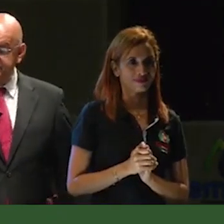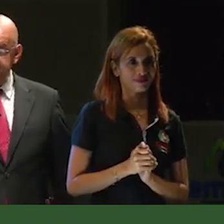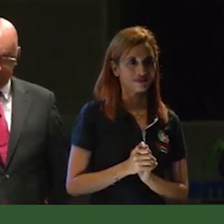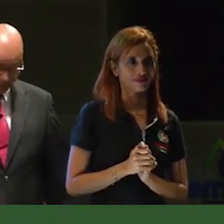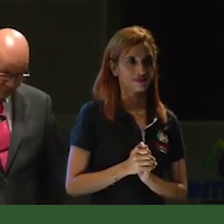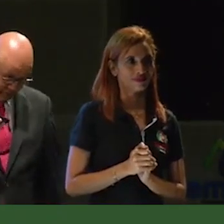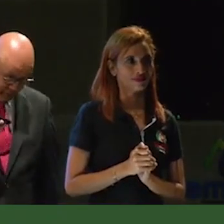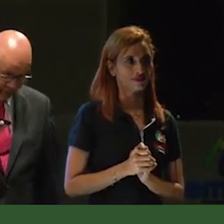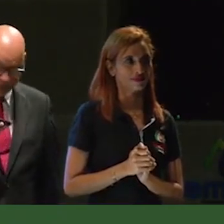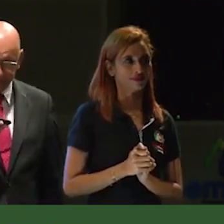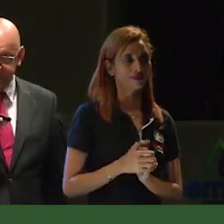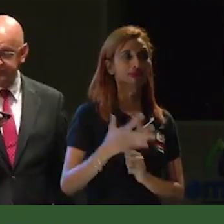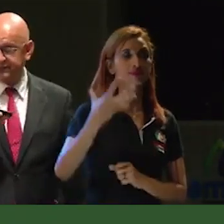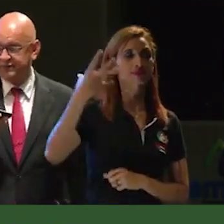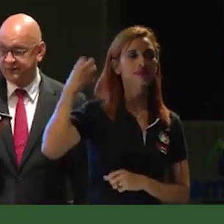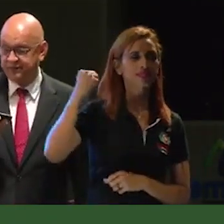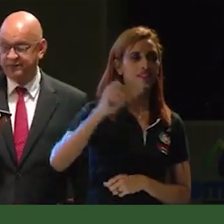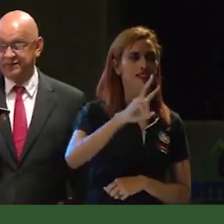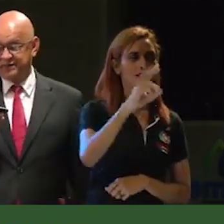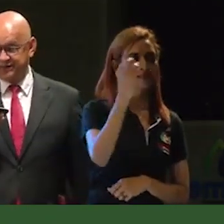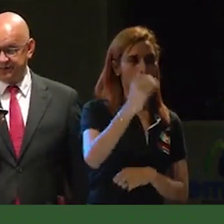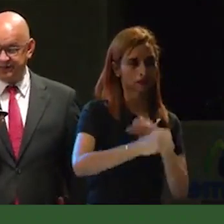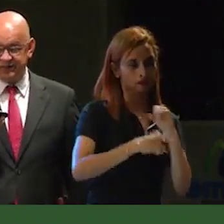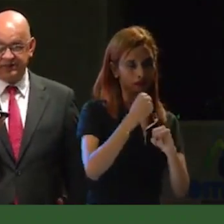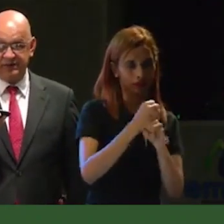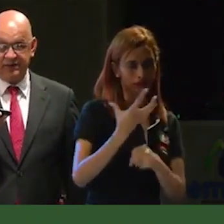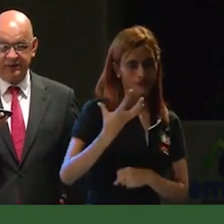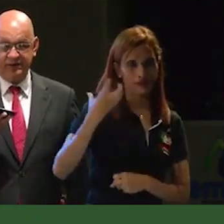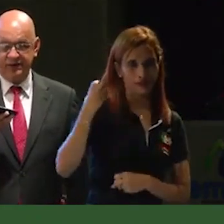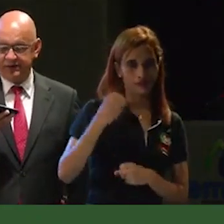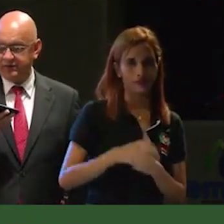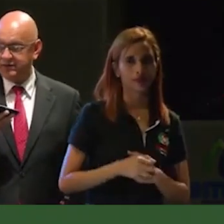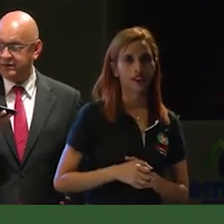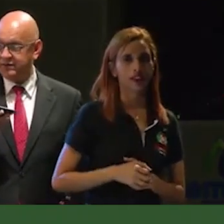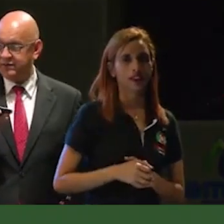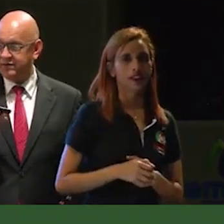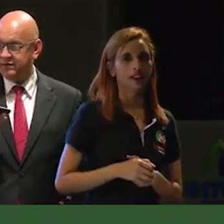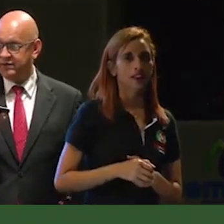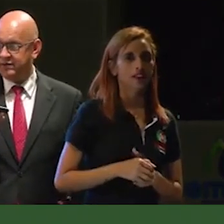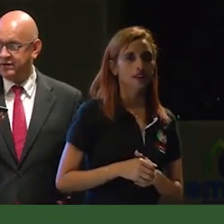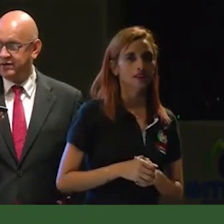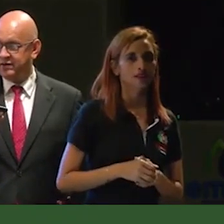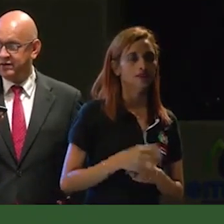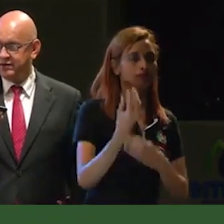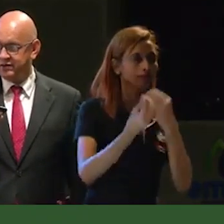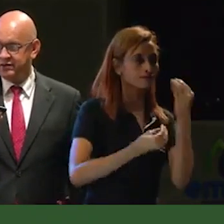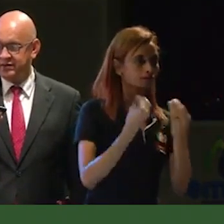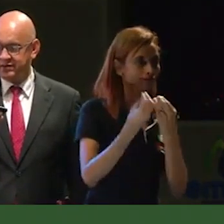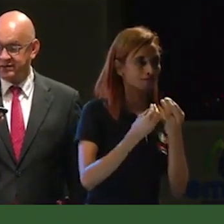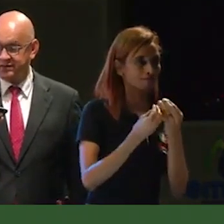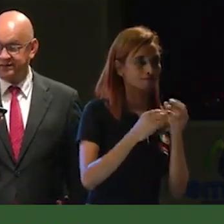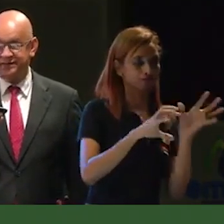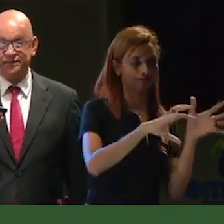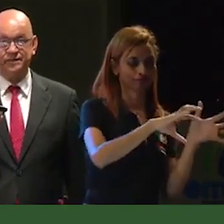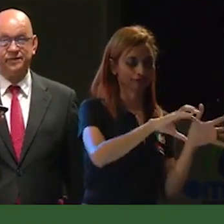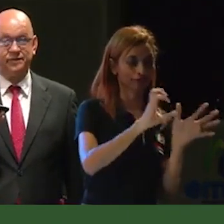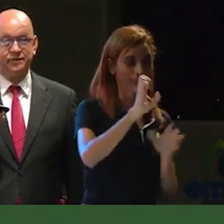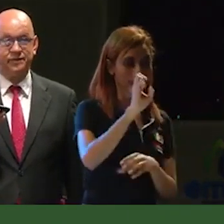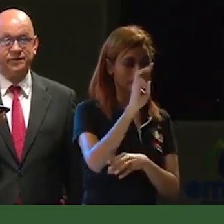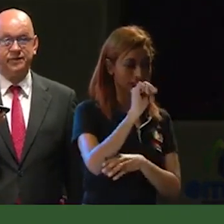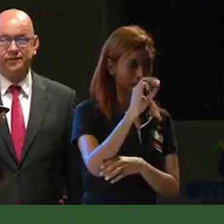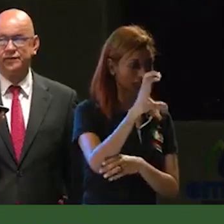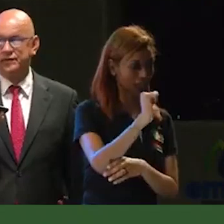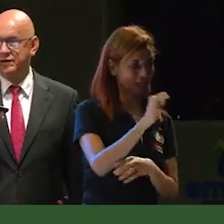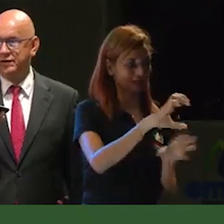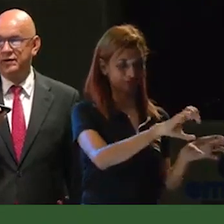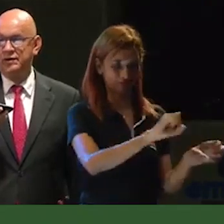Hace 20 años, se llevaron esa parte de ENCA, la